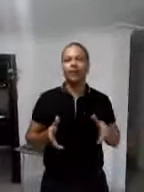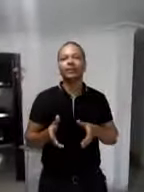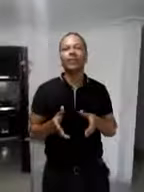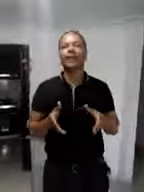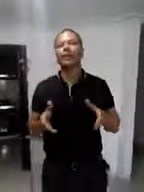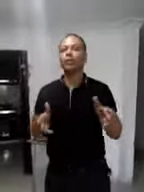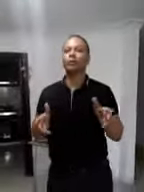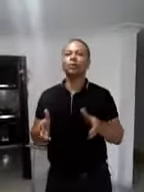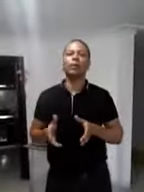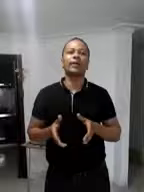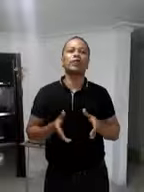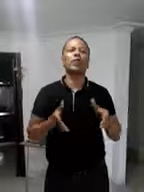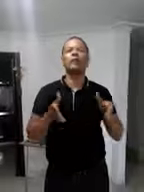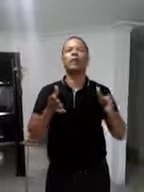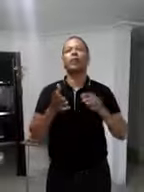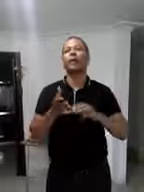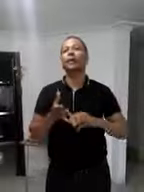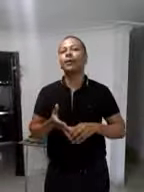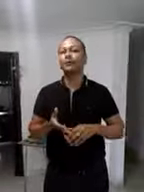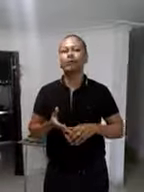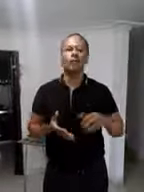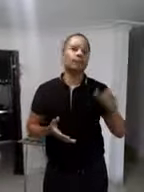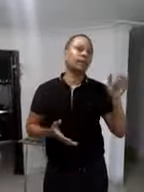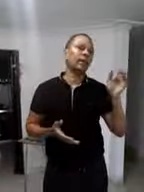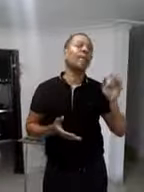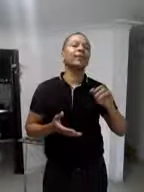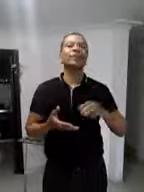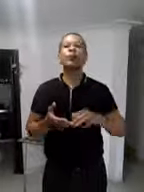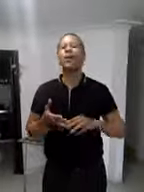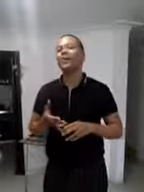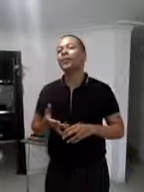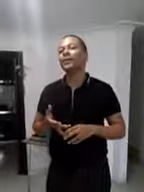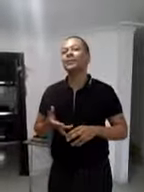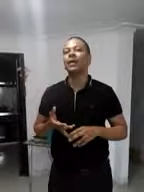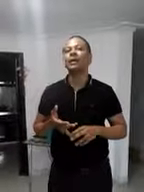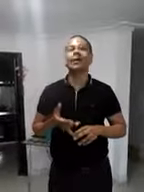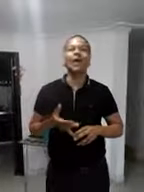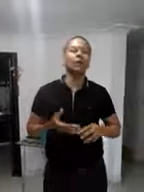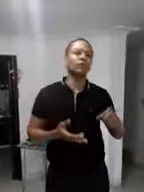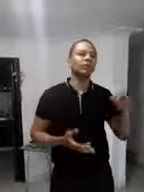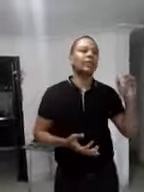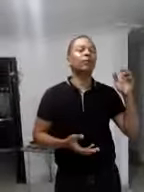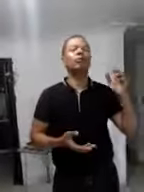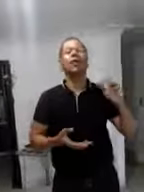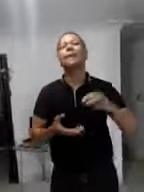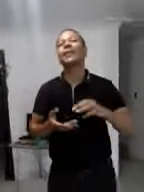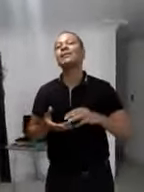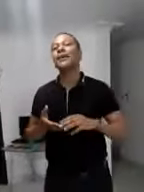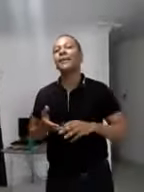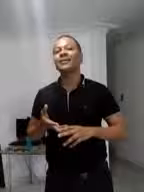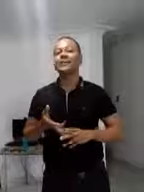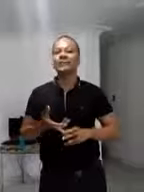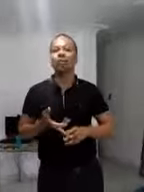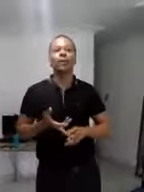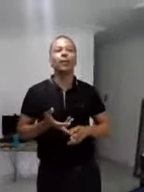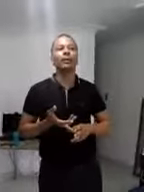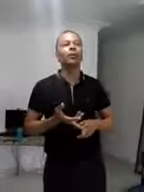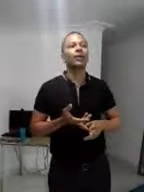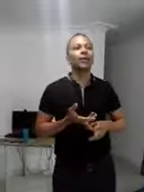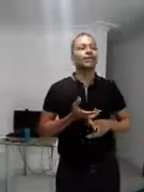este panel con nosotros, que somos un importador directo, tenemos más de 5 años de presencia en el mercado, tenemos toda la experiencia y capacitación al momento de realizar